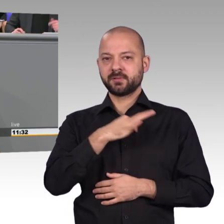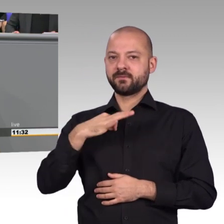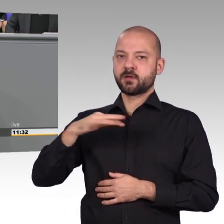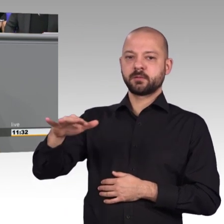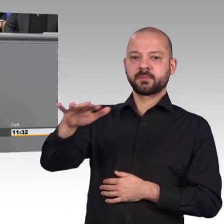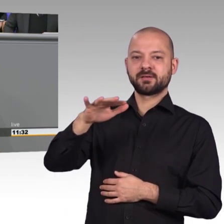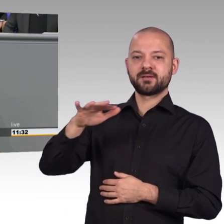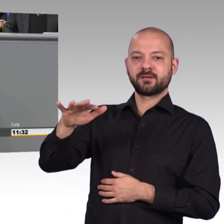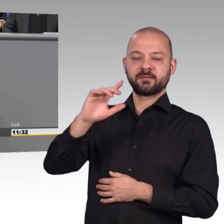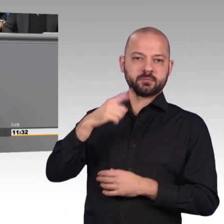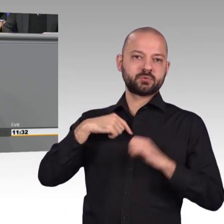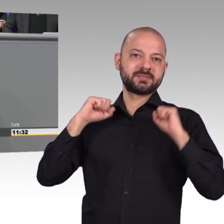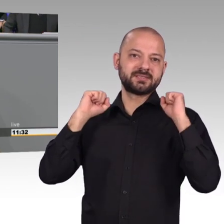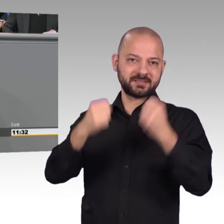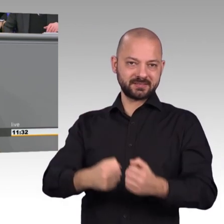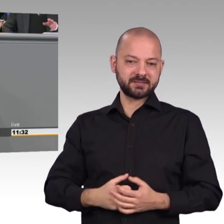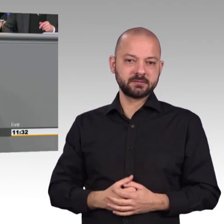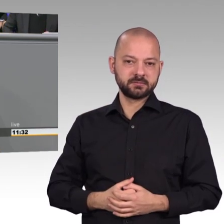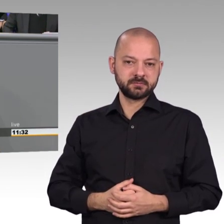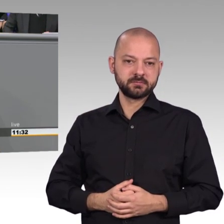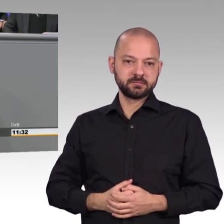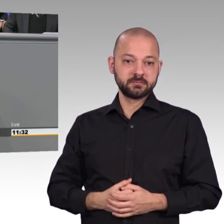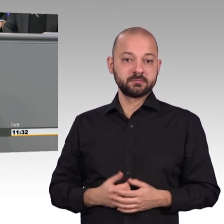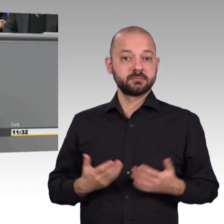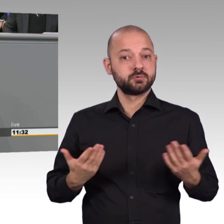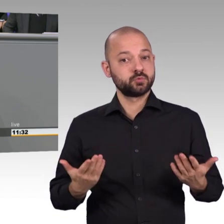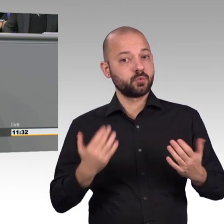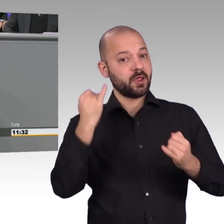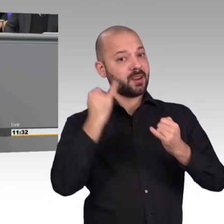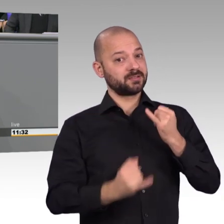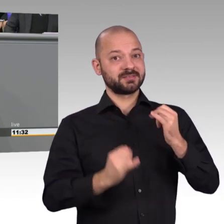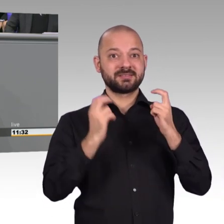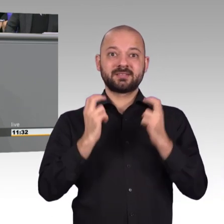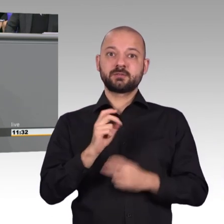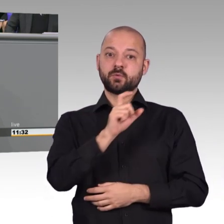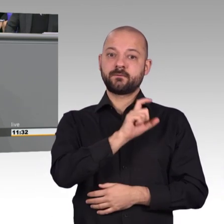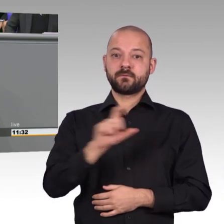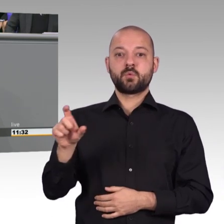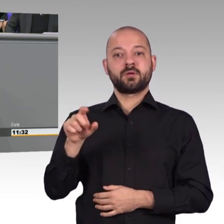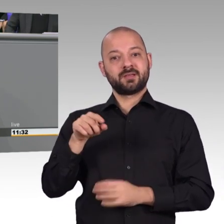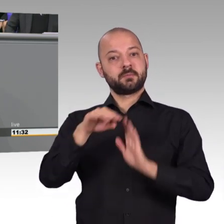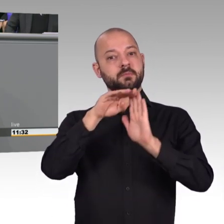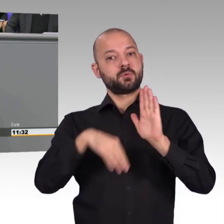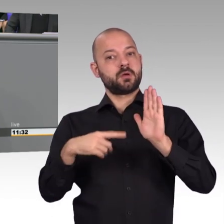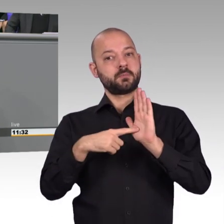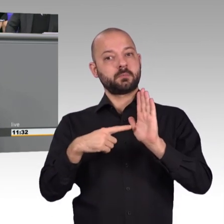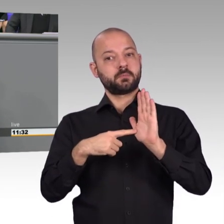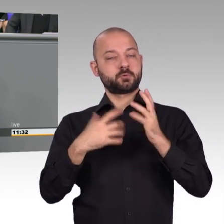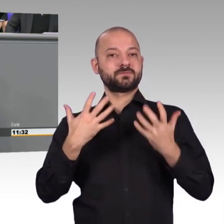funktioniert, bedeutet, dass wir Vertrauen und Sicherheit in der Kommunikation herstellen. Und das gelingt nur mit einer starken Verschlüsselung. Das